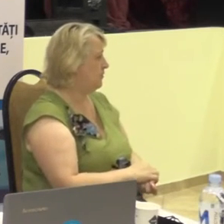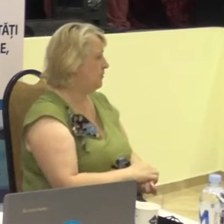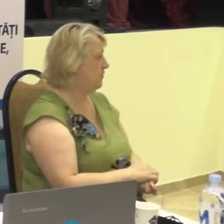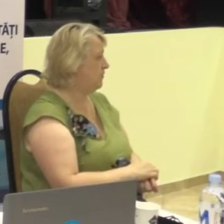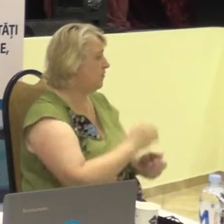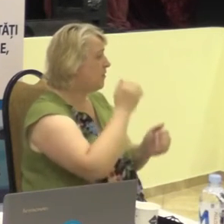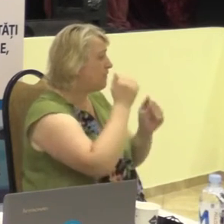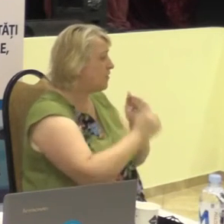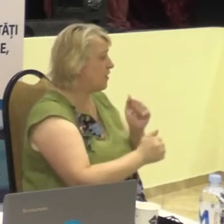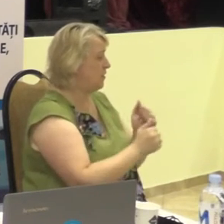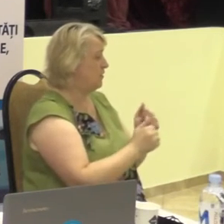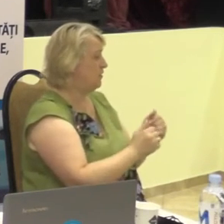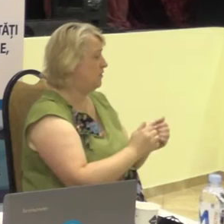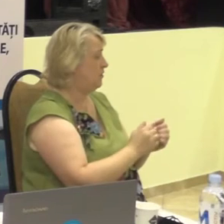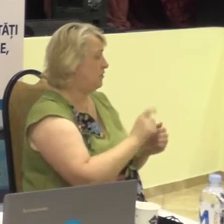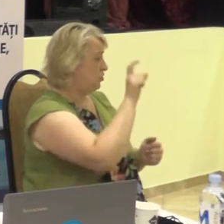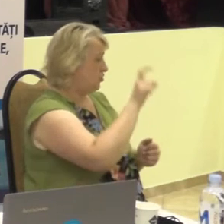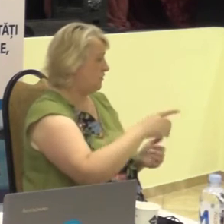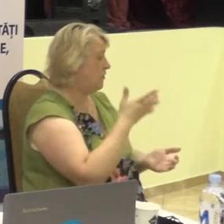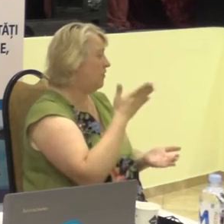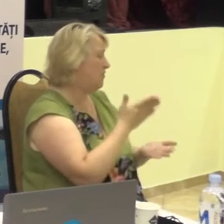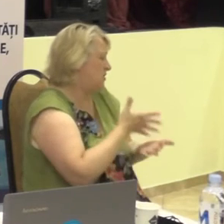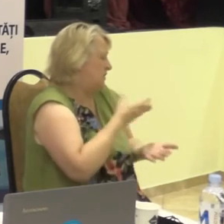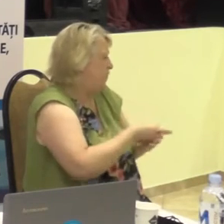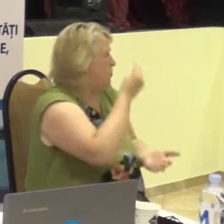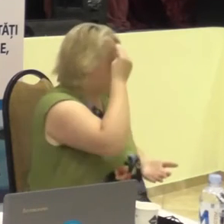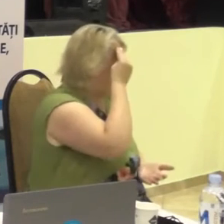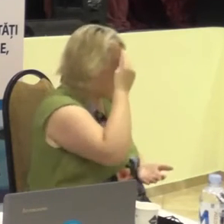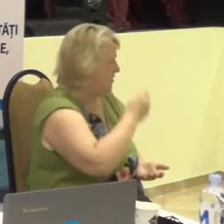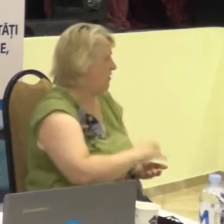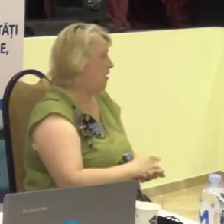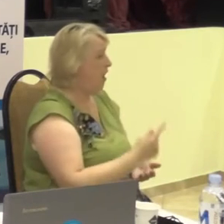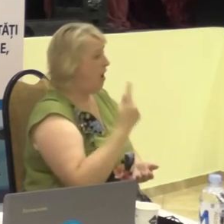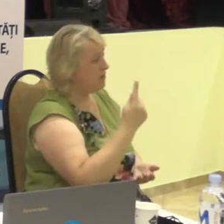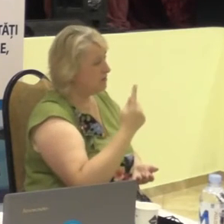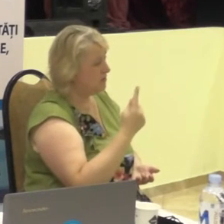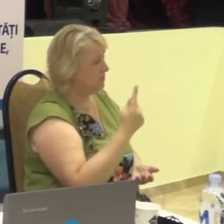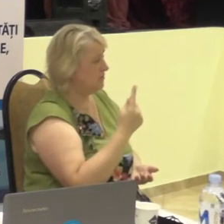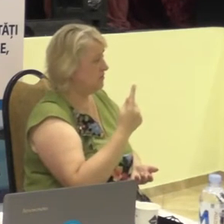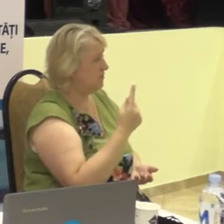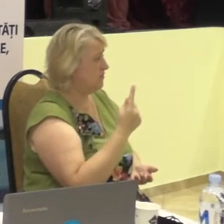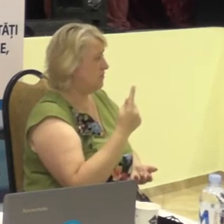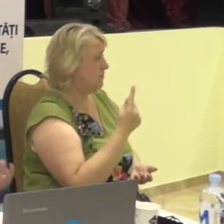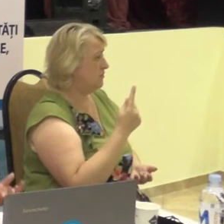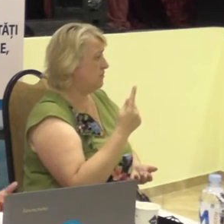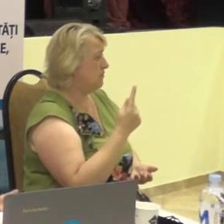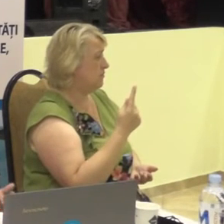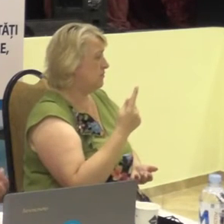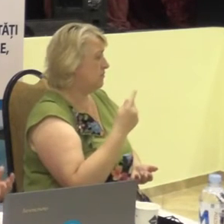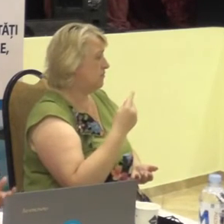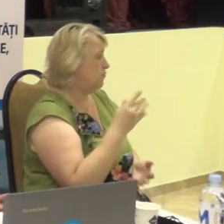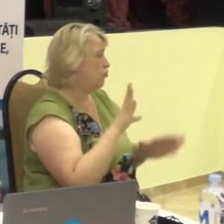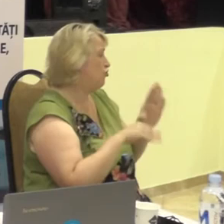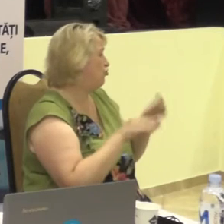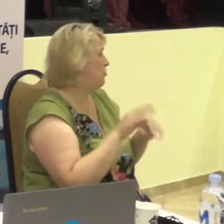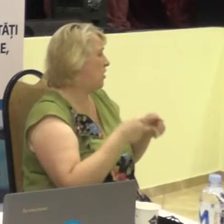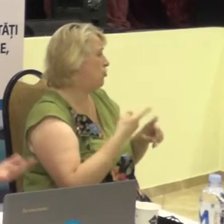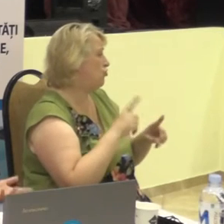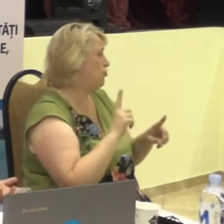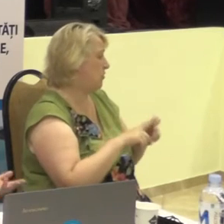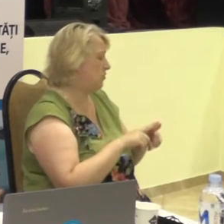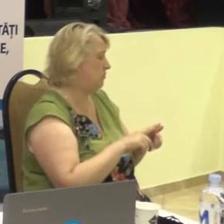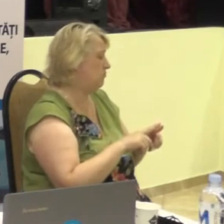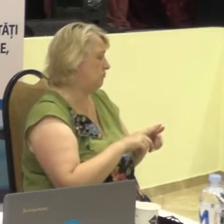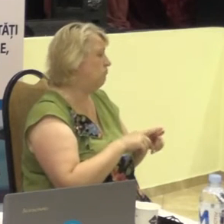Fiecare își are punctul de vedere, unul are punctul de vedere de a-și